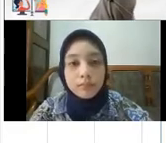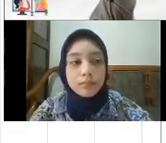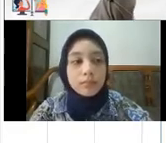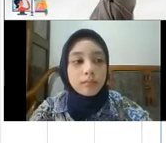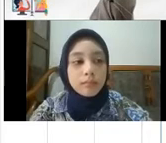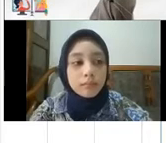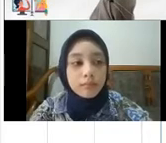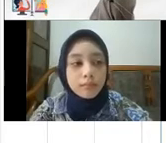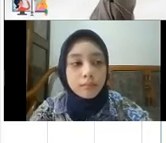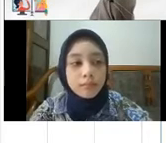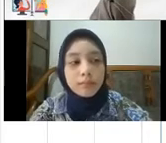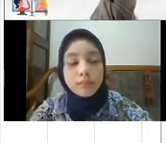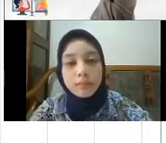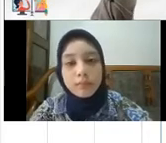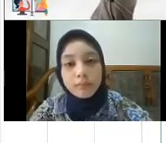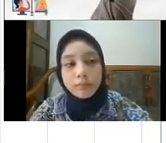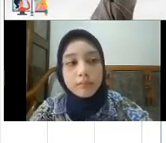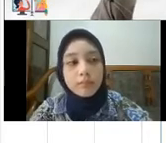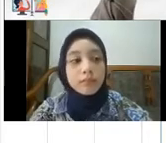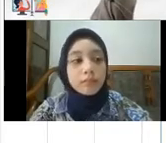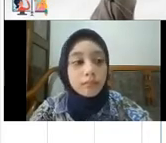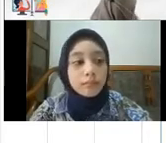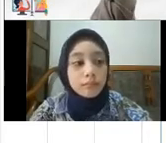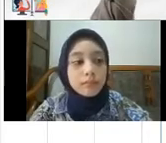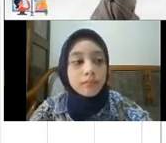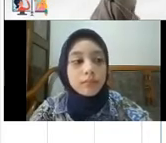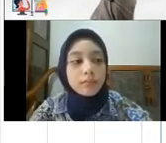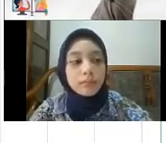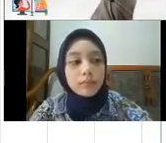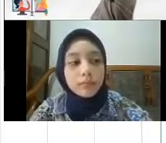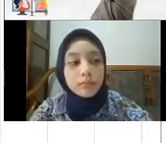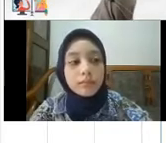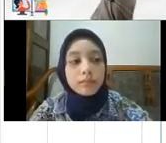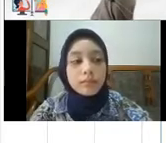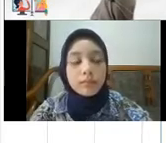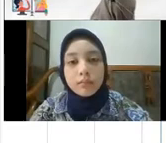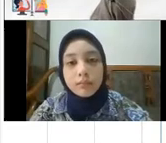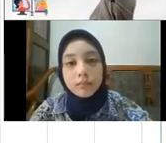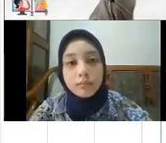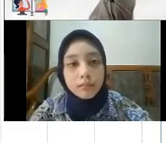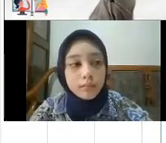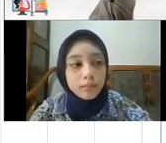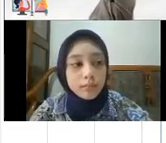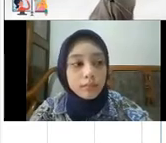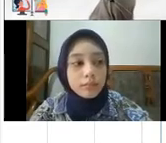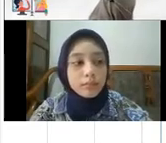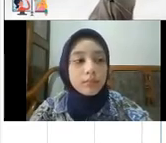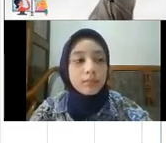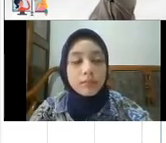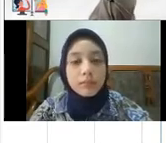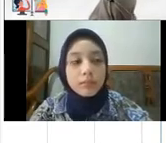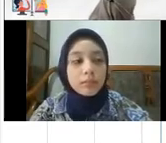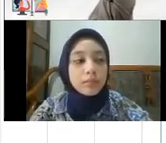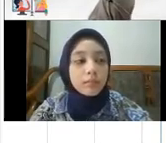Secara nasional target stunting kita sudah menurun terus Saat ini 27% Target di 2024 itu